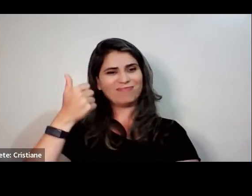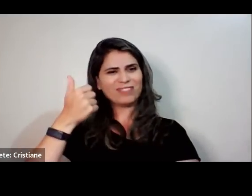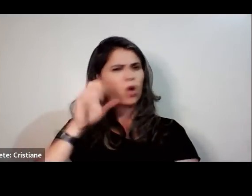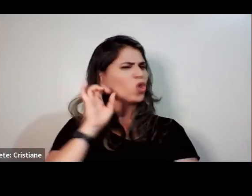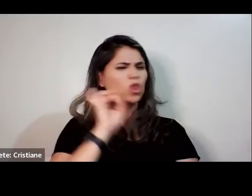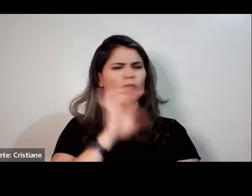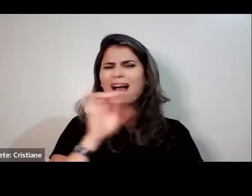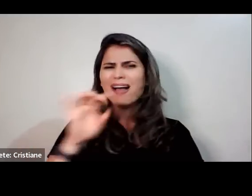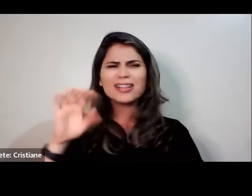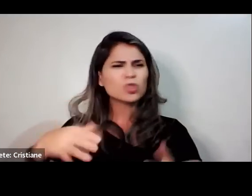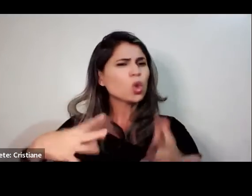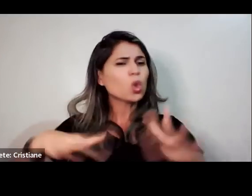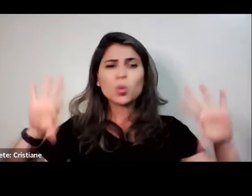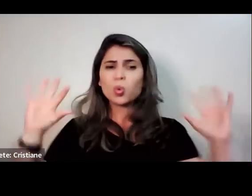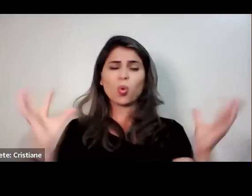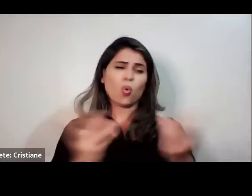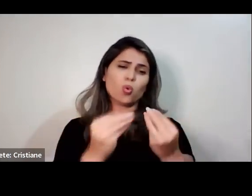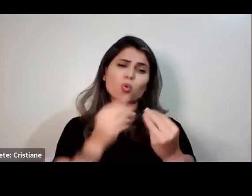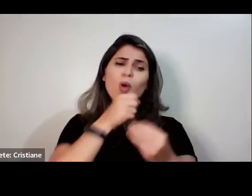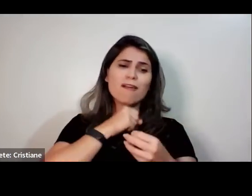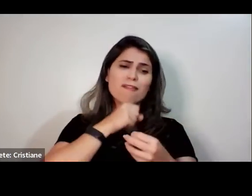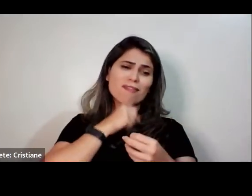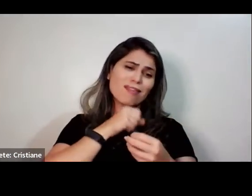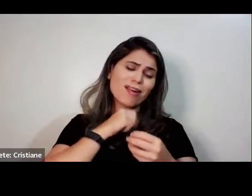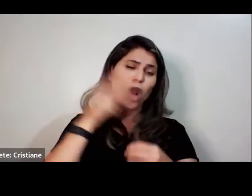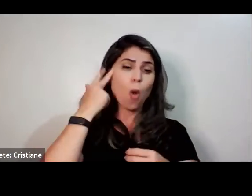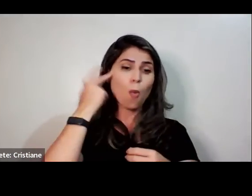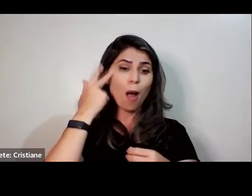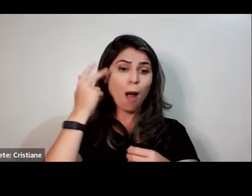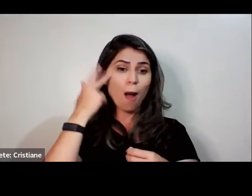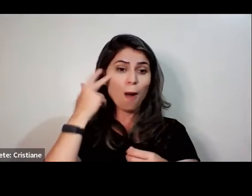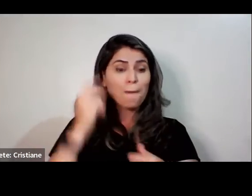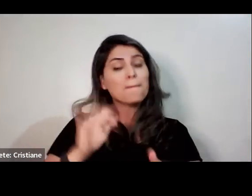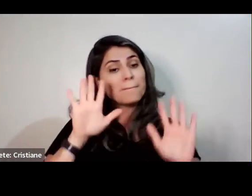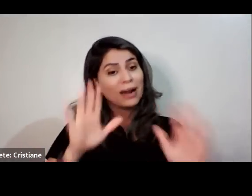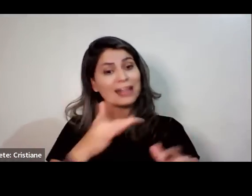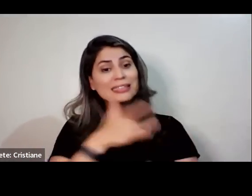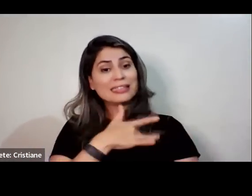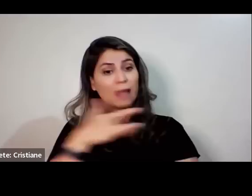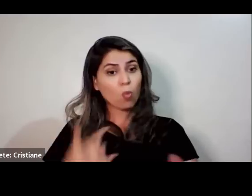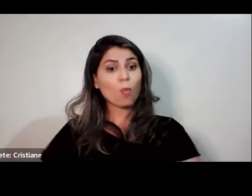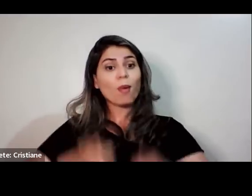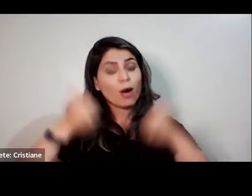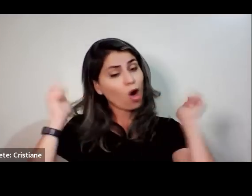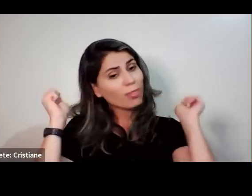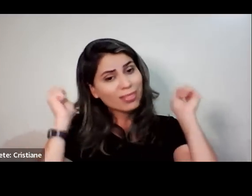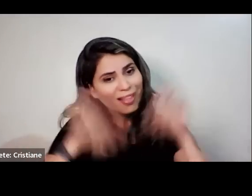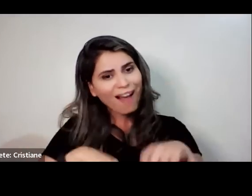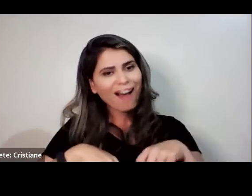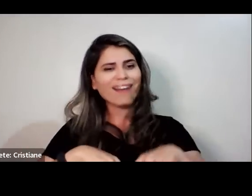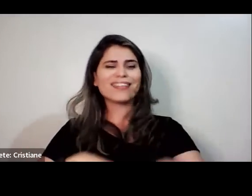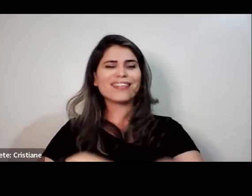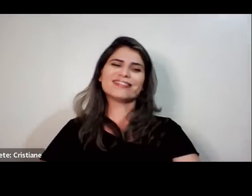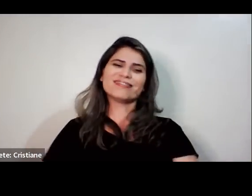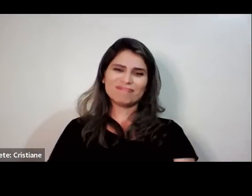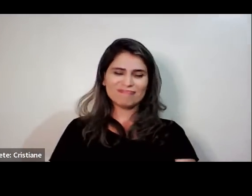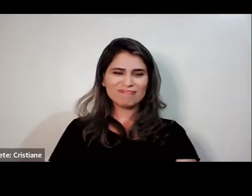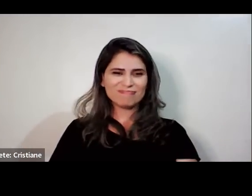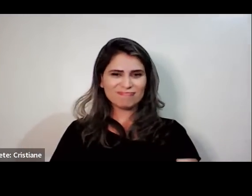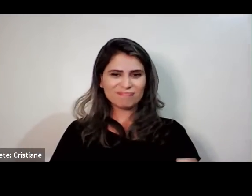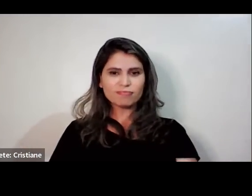de vida. É isso que a gente precisa. E a gente merece isso, tá? Agora, nós vamos entender